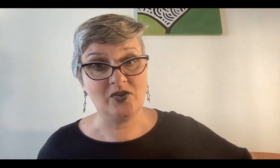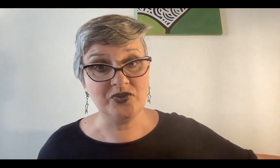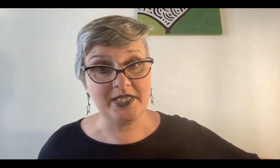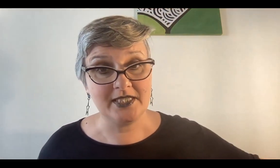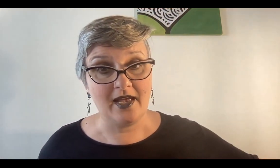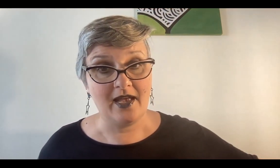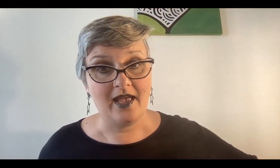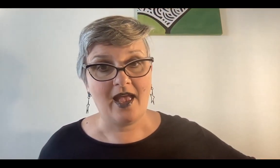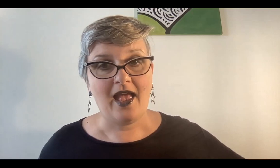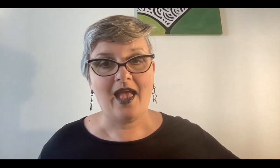la cosecha.